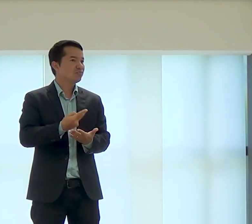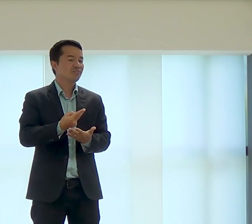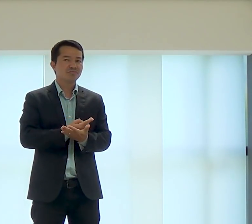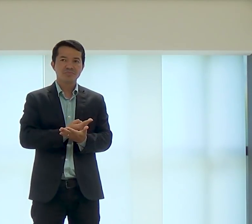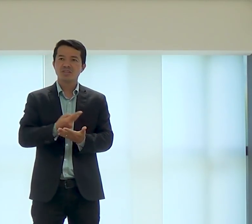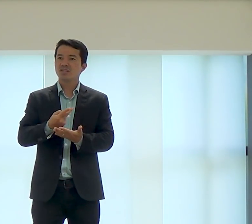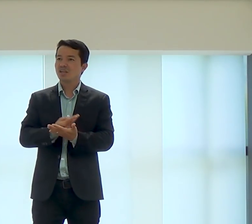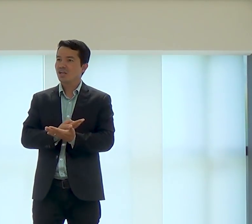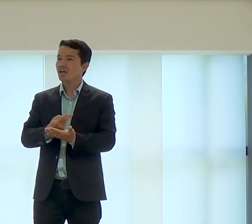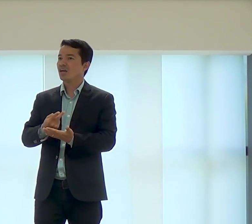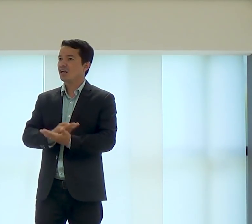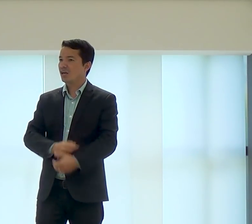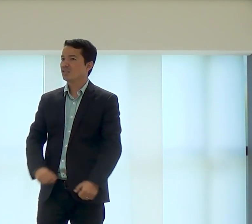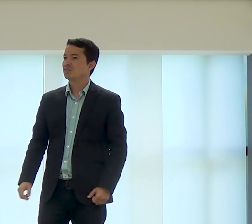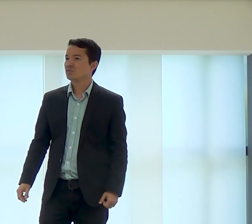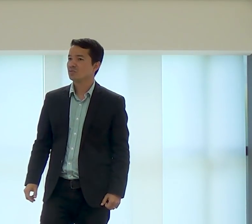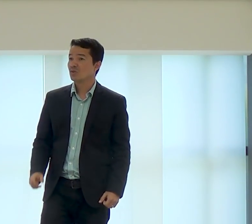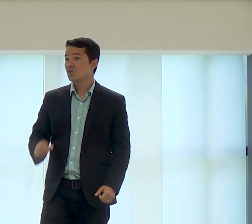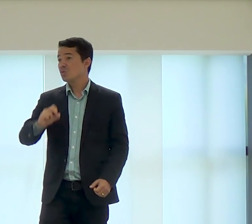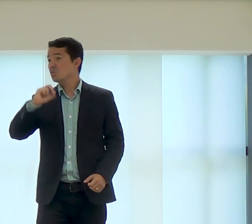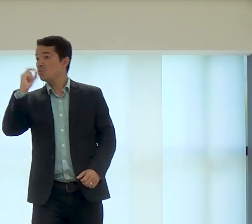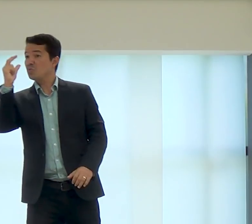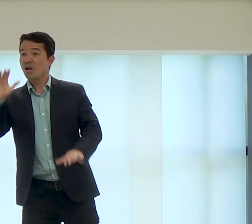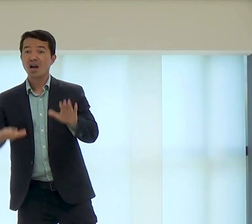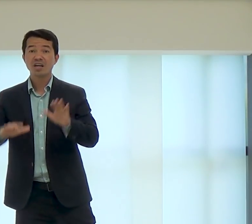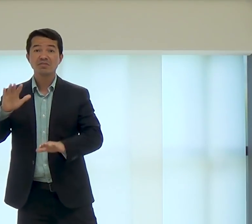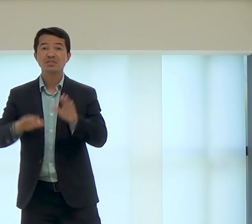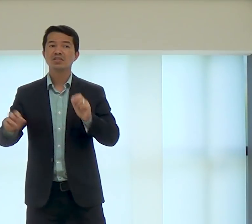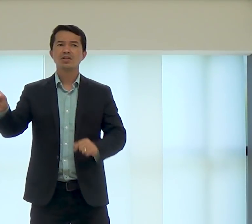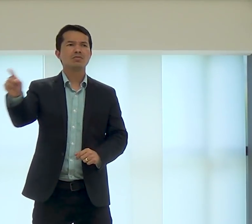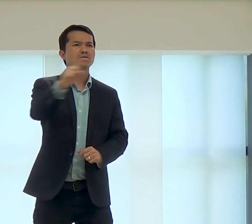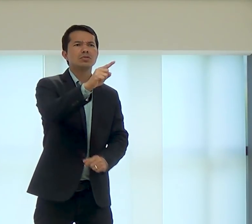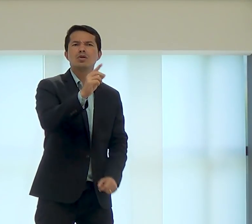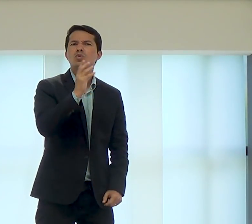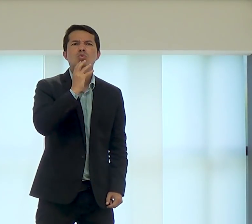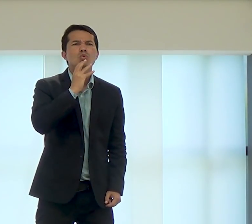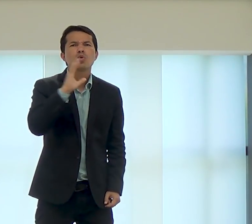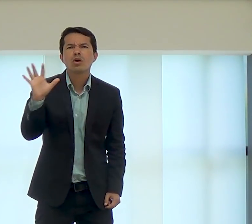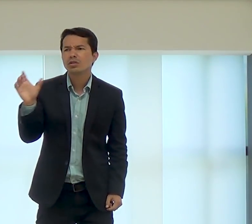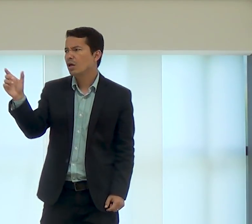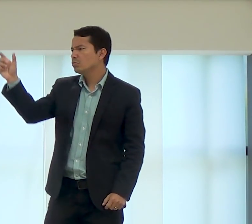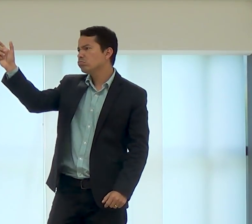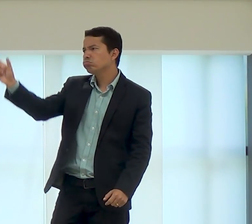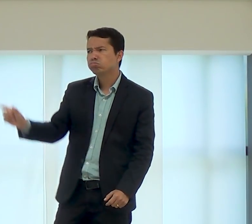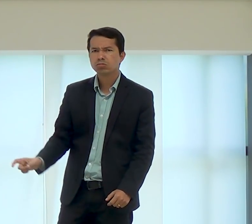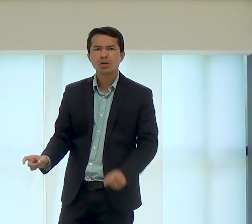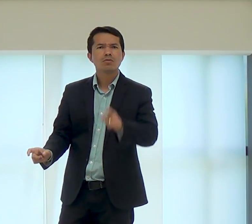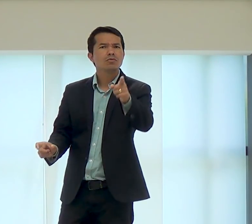carro. Isso é errado. Não é porque o outro deixou aberto, derroubeu, como disse, que você perde.